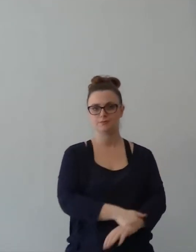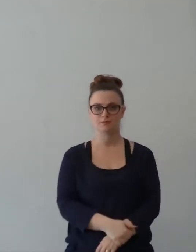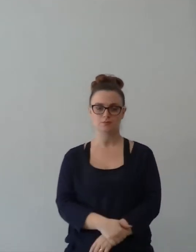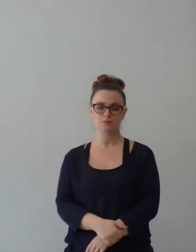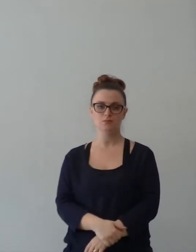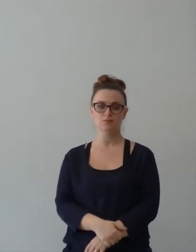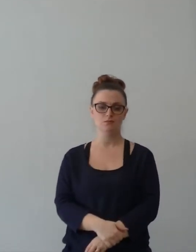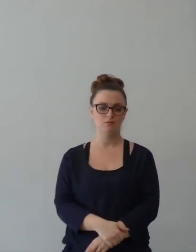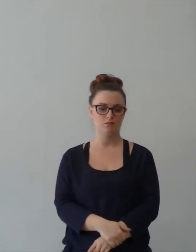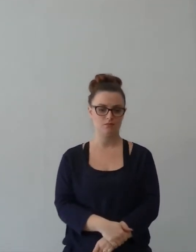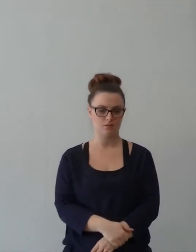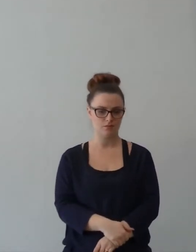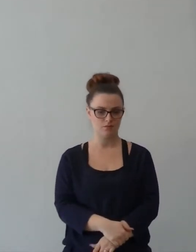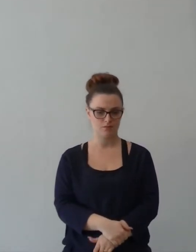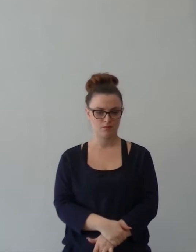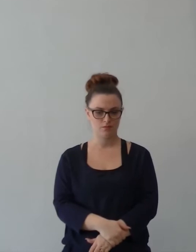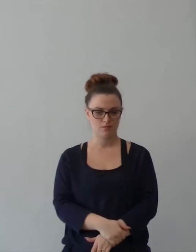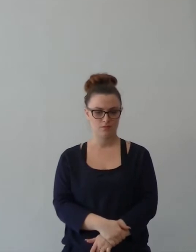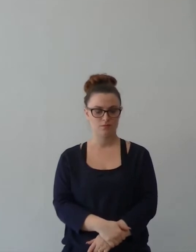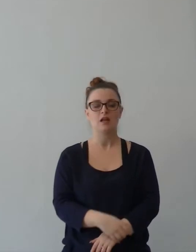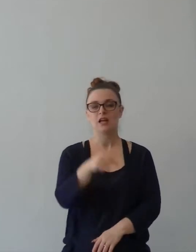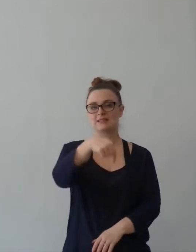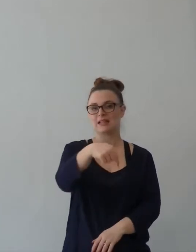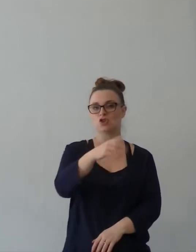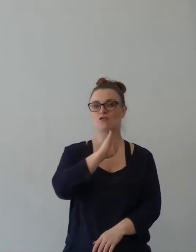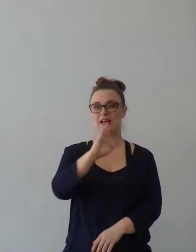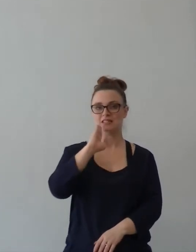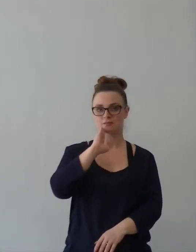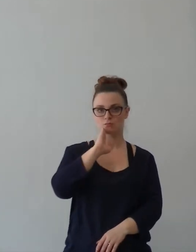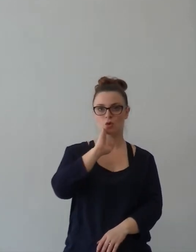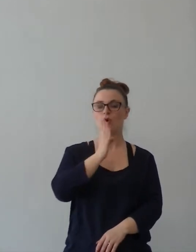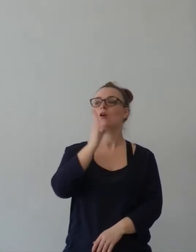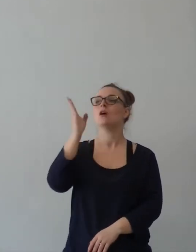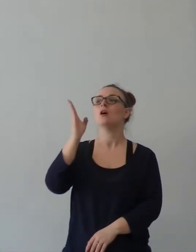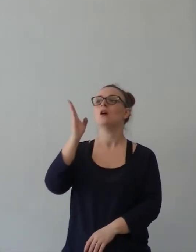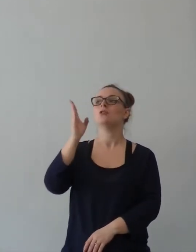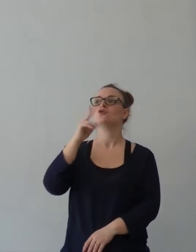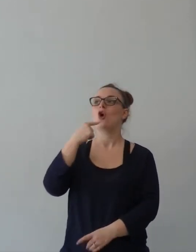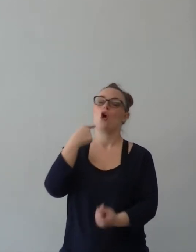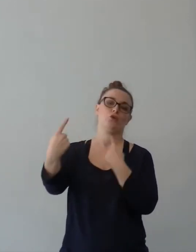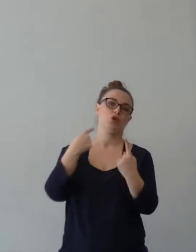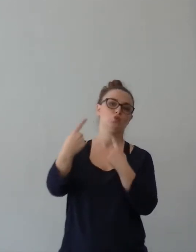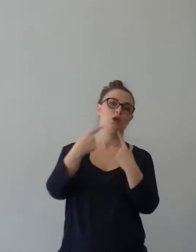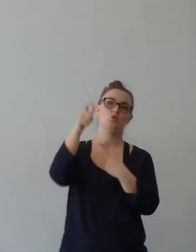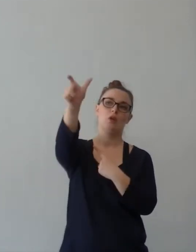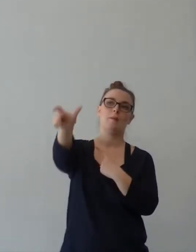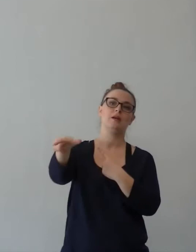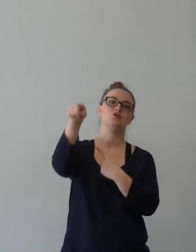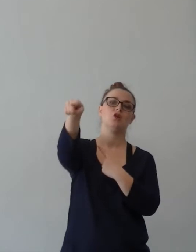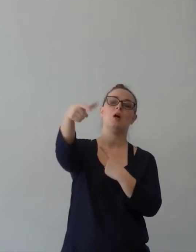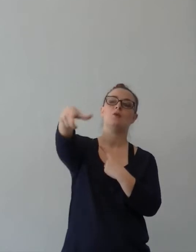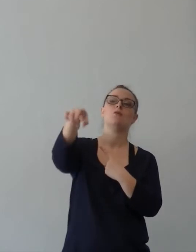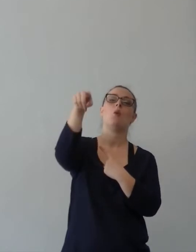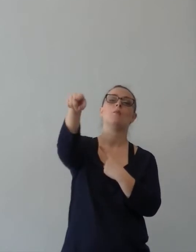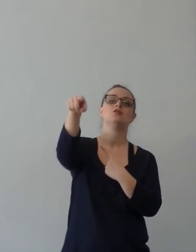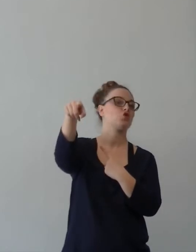discutendo con una persona su una pagina facebook che dice ah, io non credo nelle chiese, sono uscito da una chiesa, dall